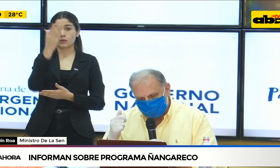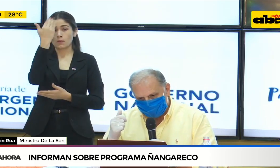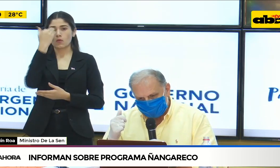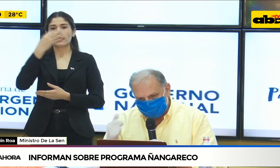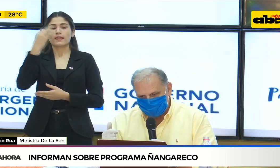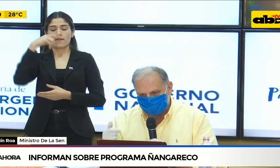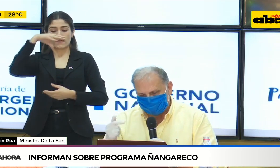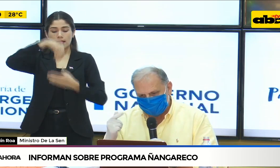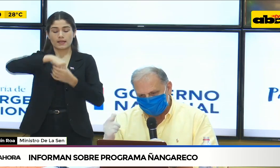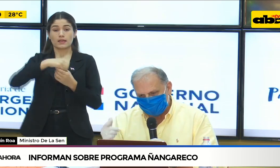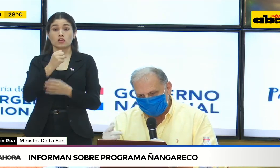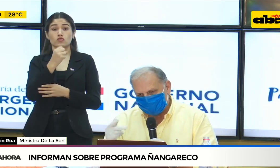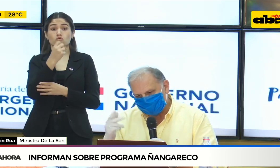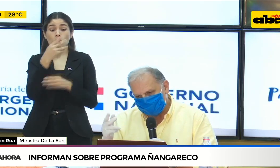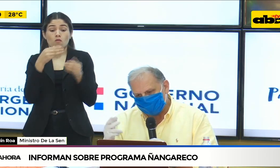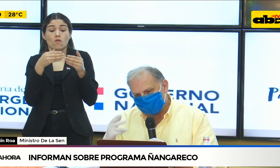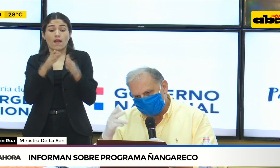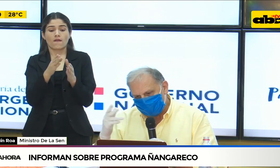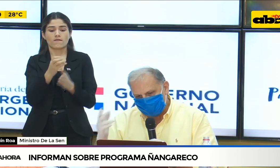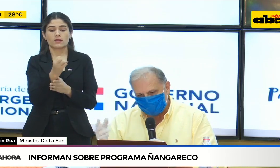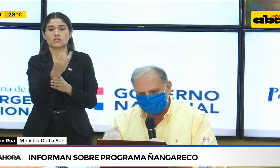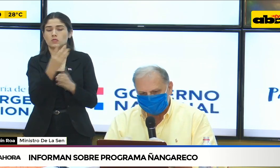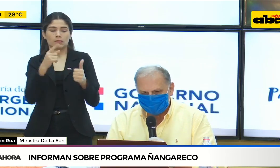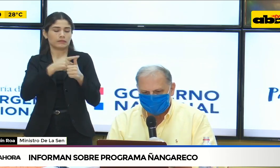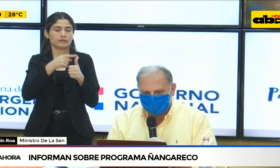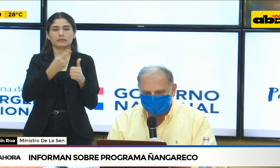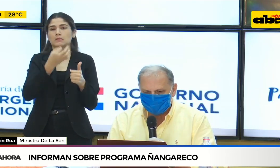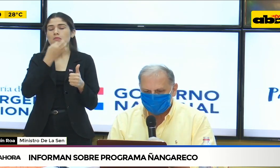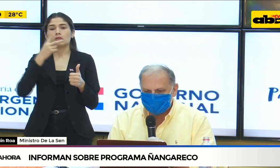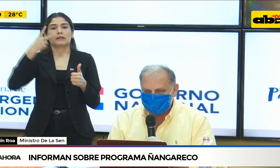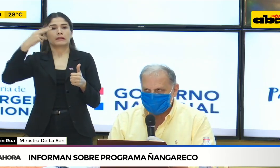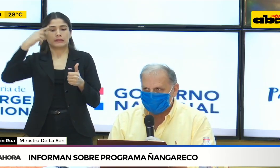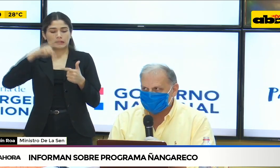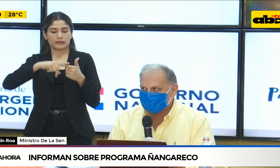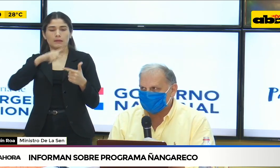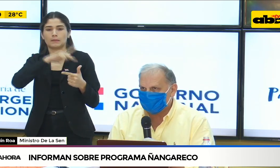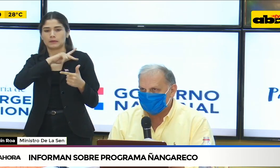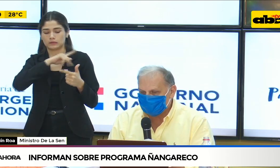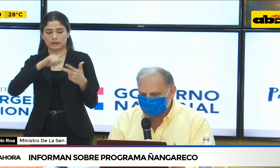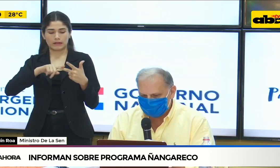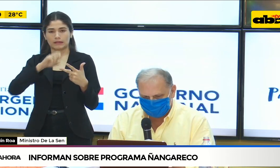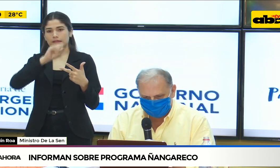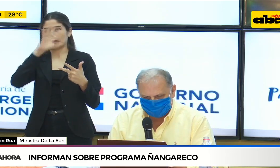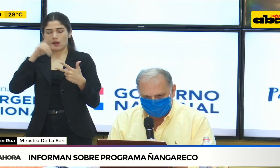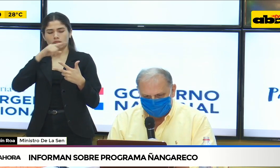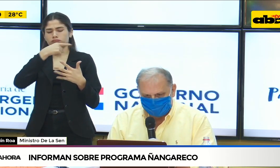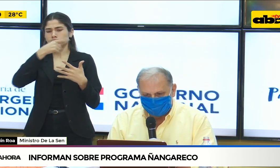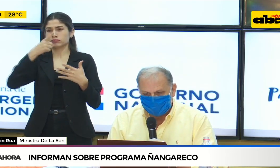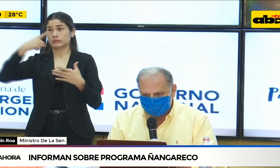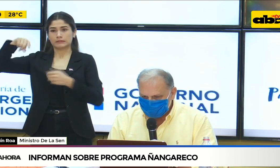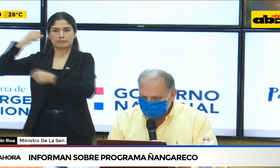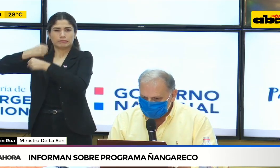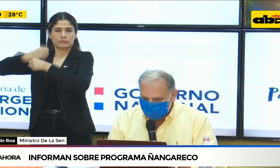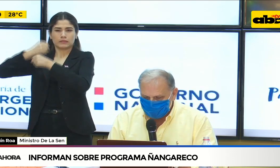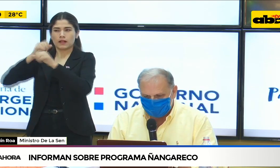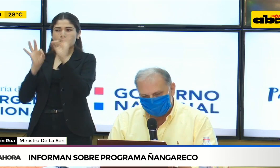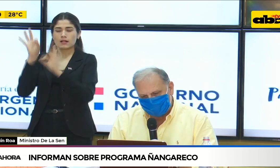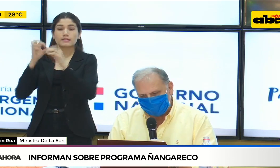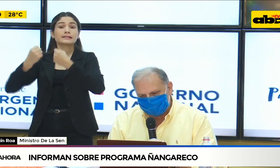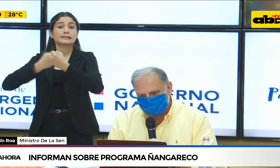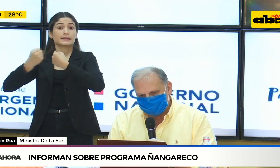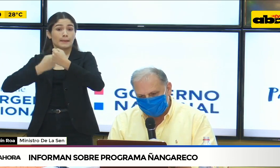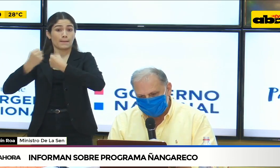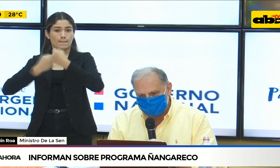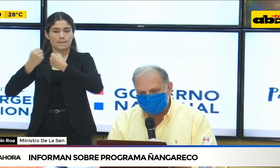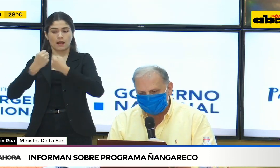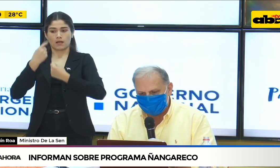tigo, personal, simple y claro, están trabajando incansablemente, previendo todo para